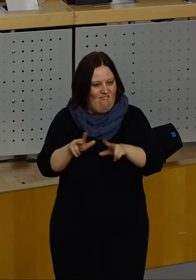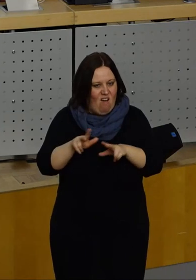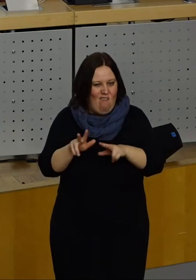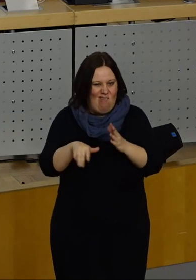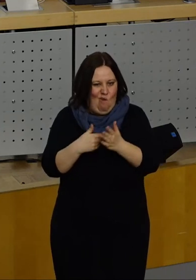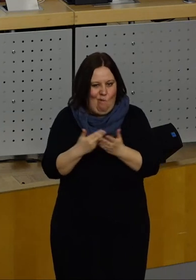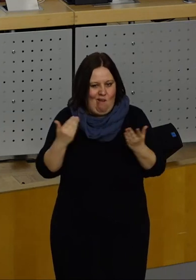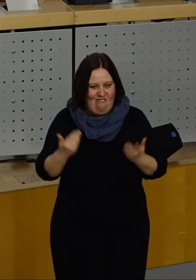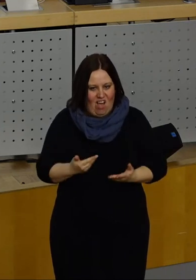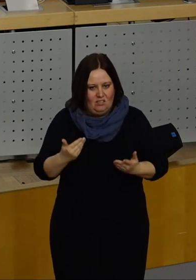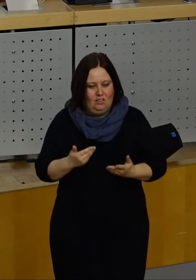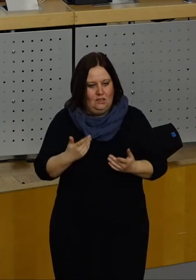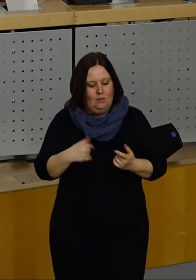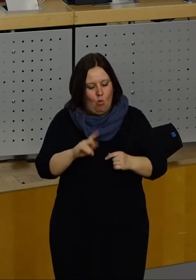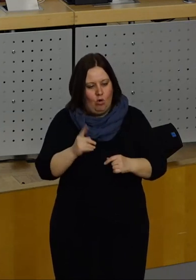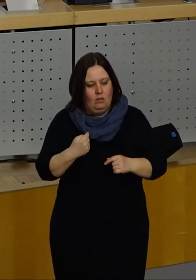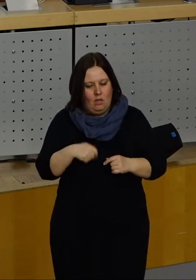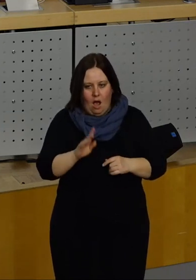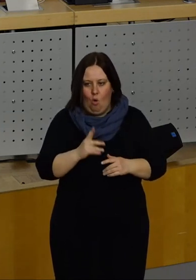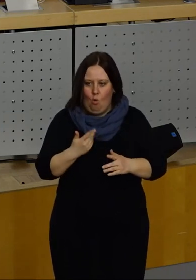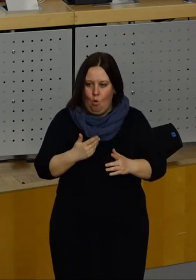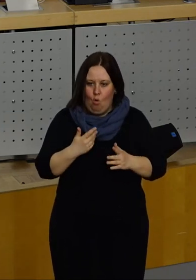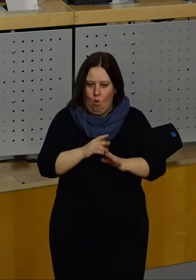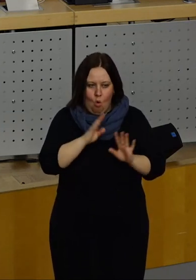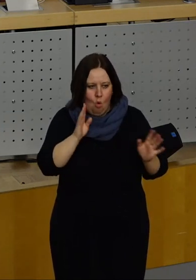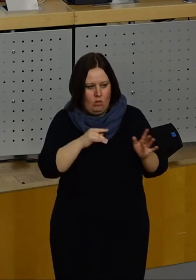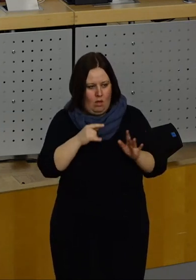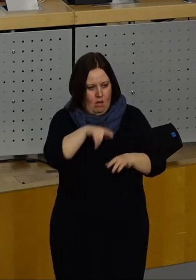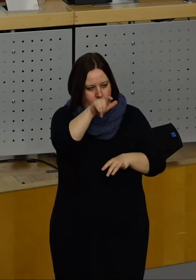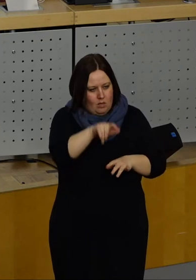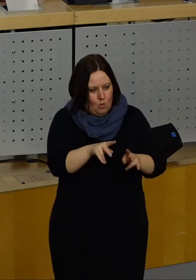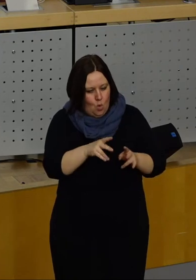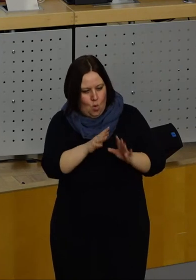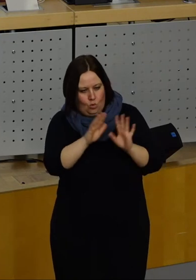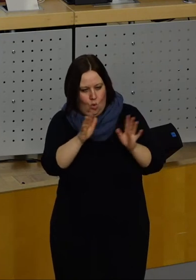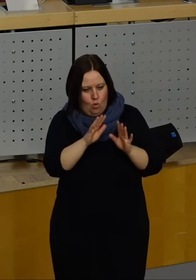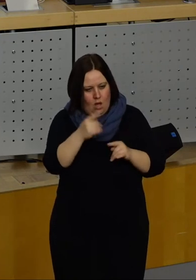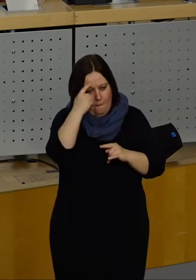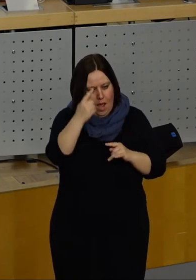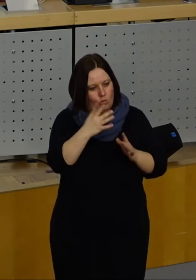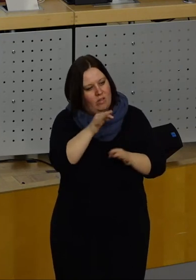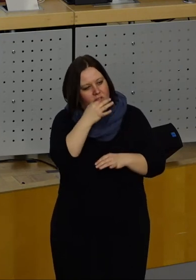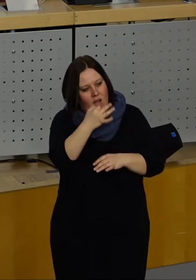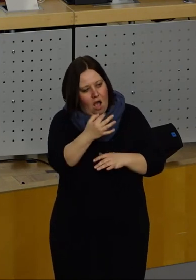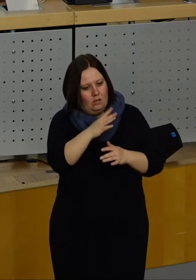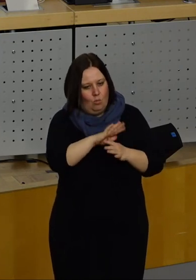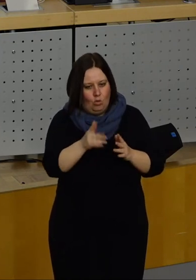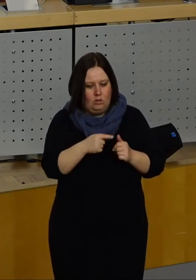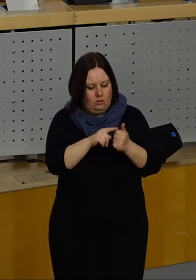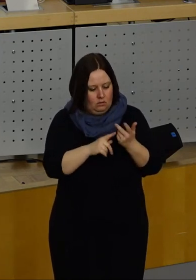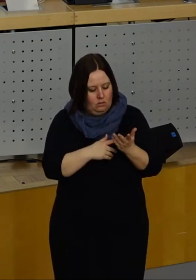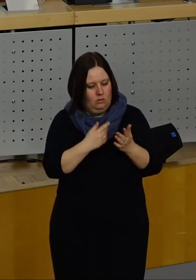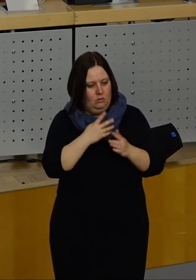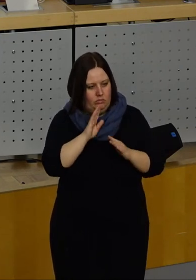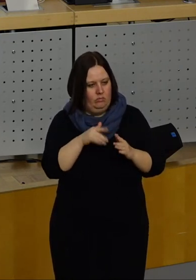der Verwaltung ist es, die ohne Ansehen der Person, ohne nach Überzeugung zu fragen, dasjenige zu